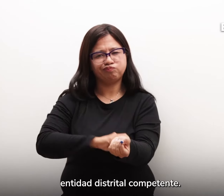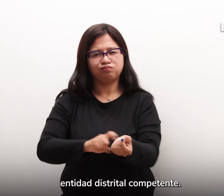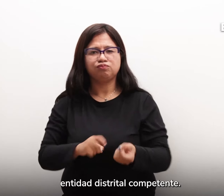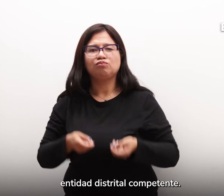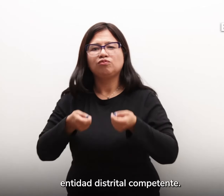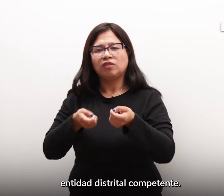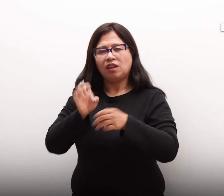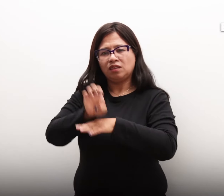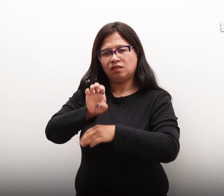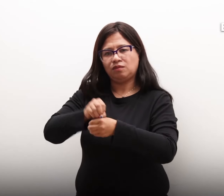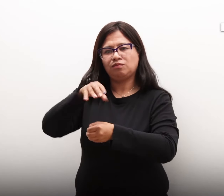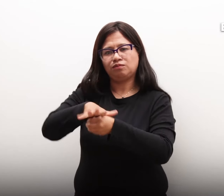competente